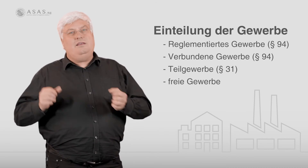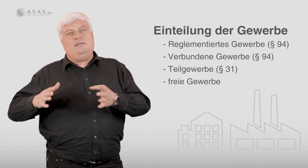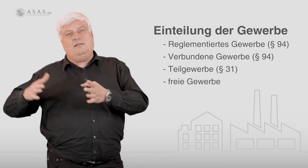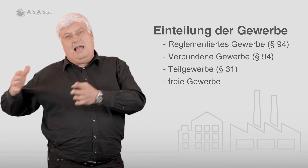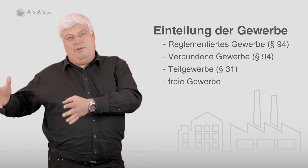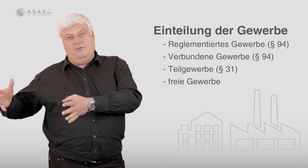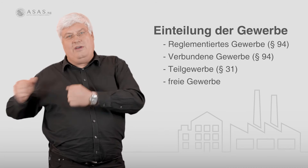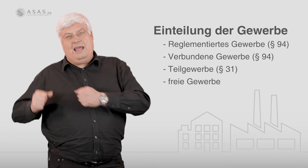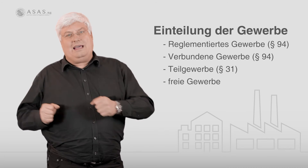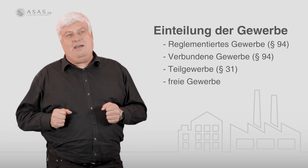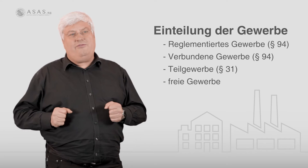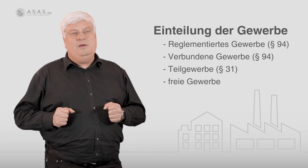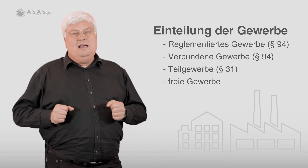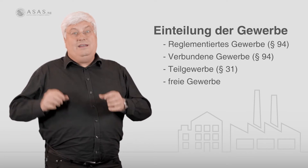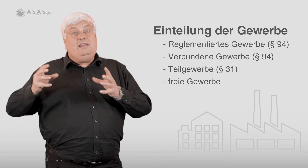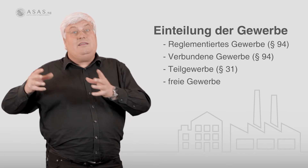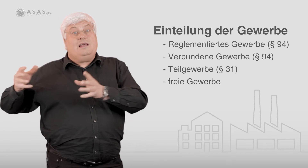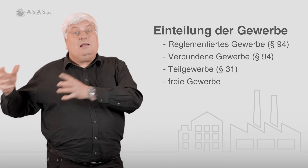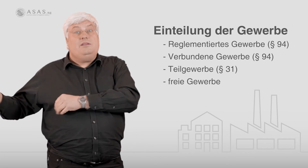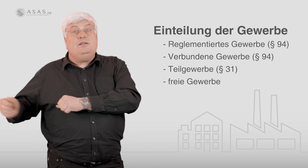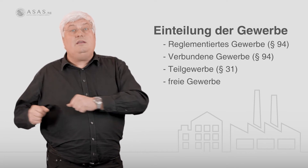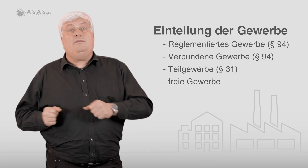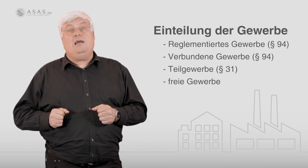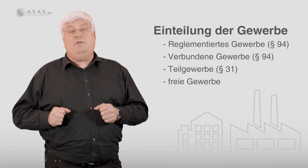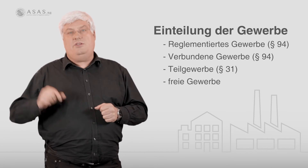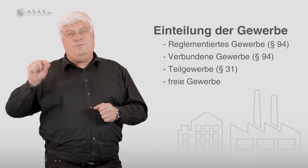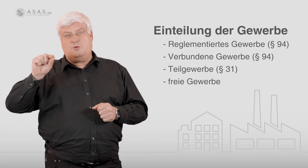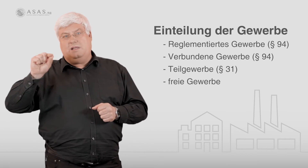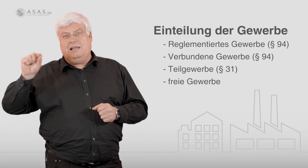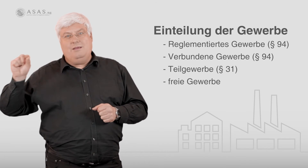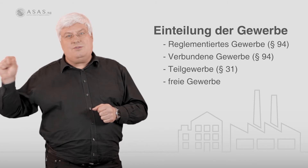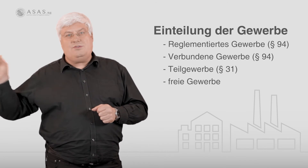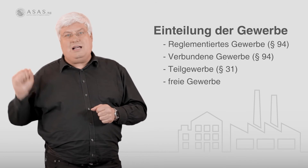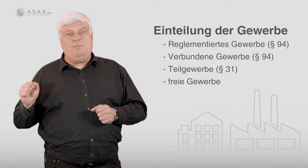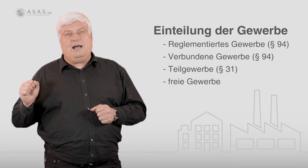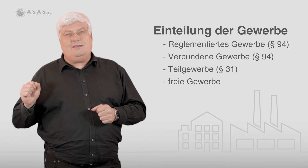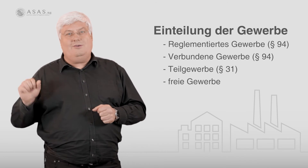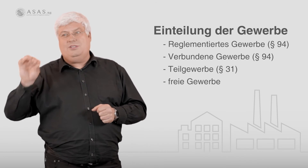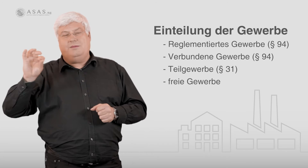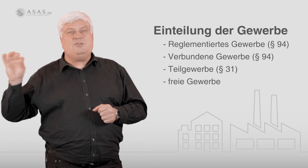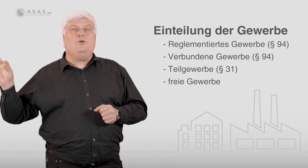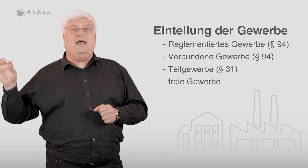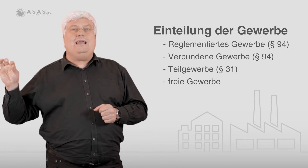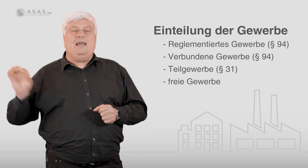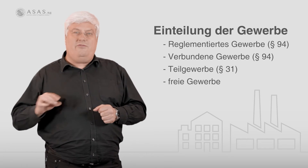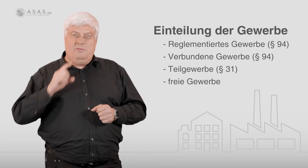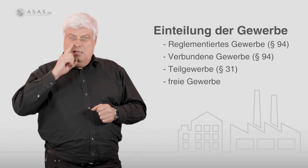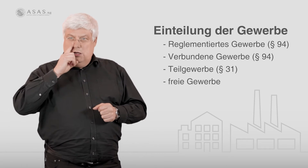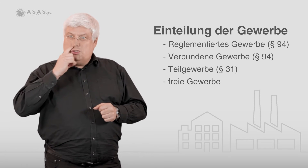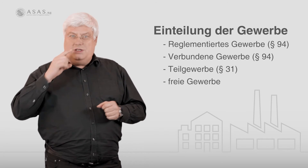nicht in die Heilberufe eingreifen, nicht in reglementierte Gewerbe wie zum Beispiel den Lebens und Sozialberater oder den Masseur eingreifen, sondern